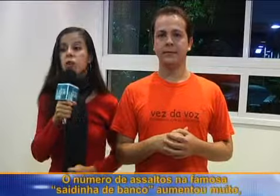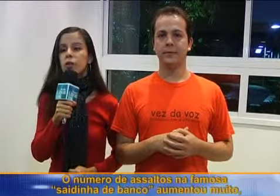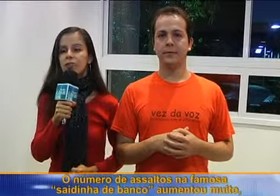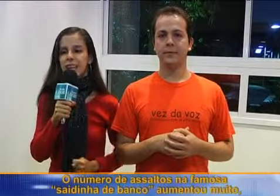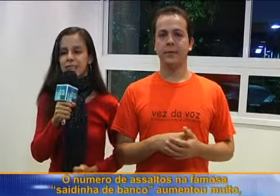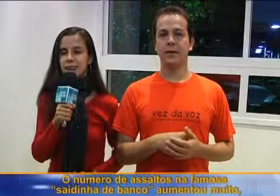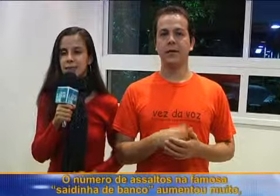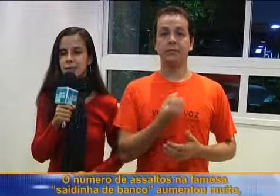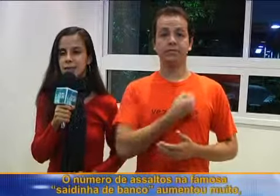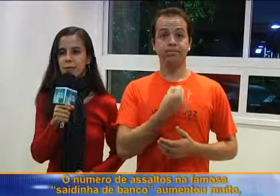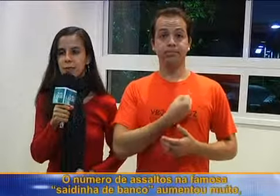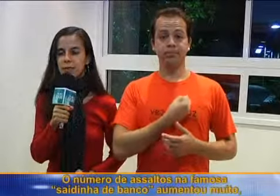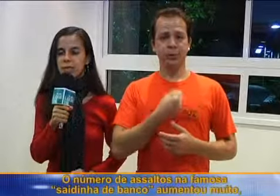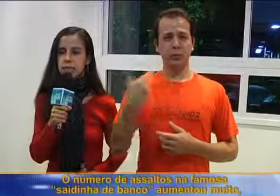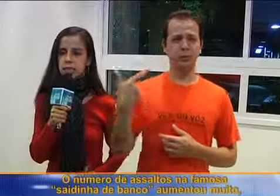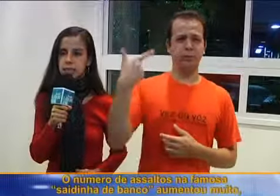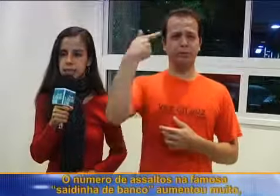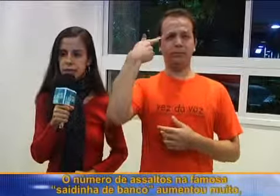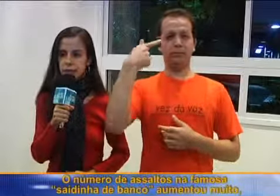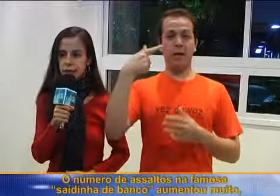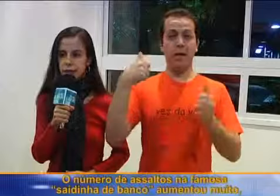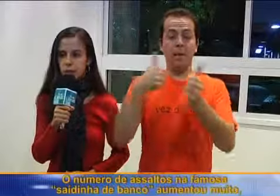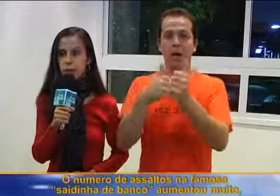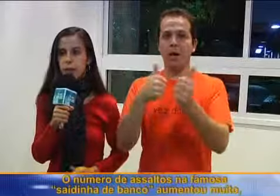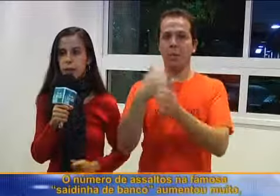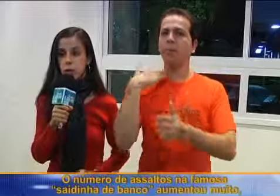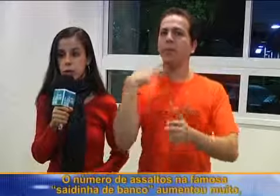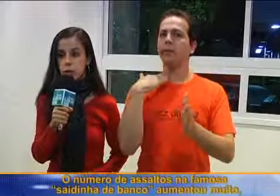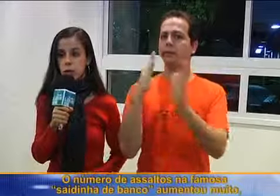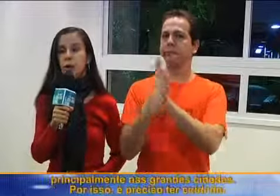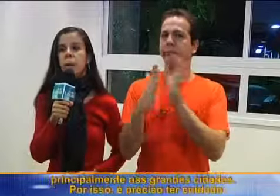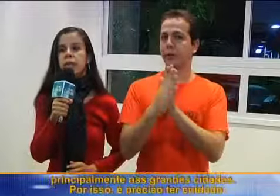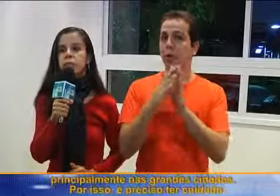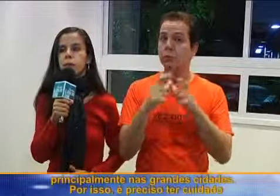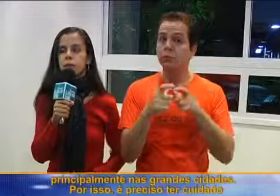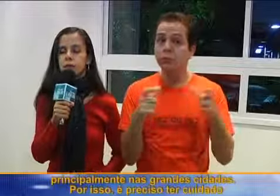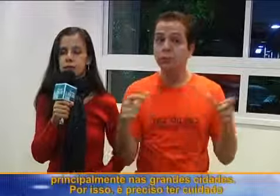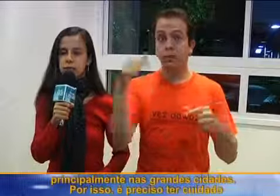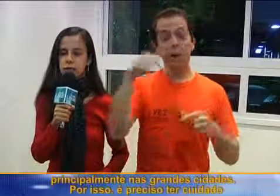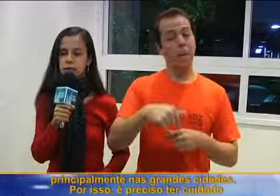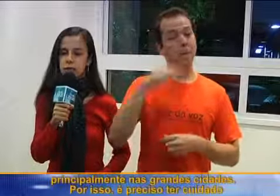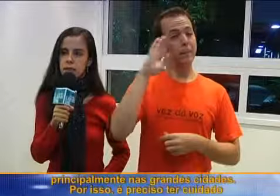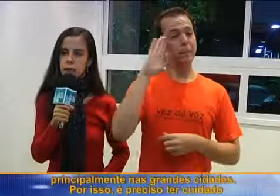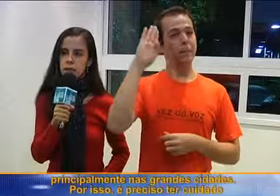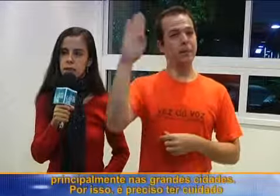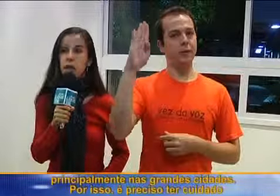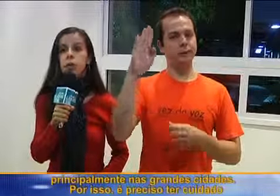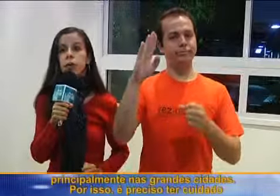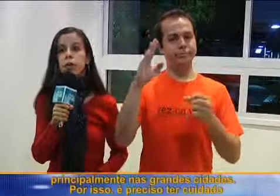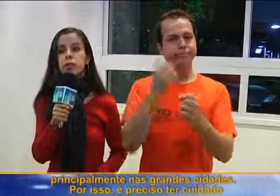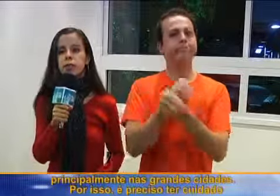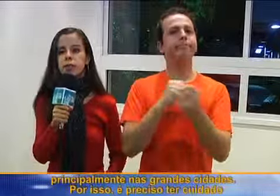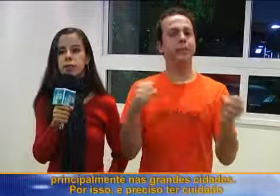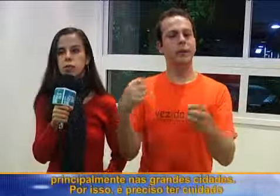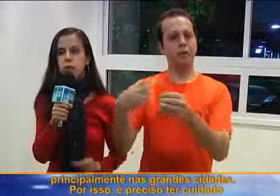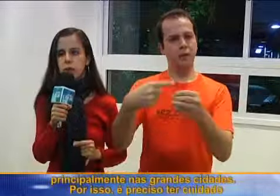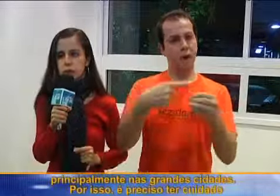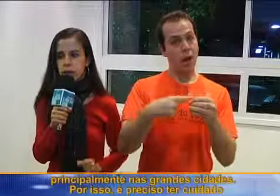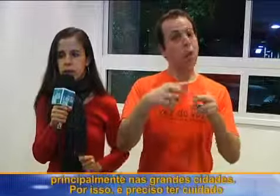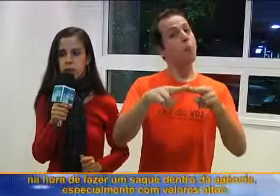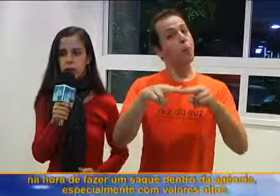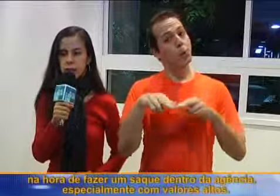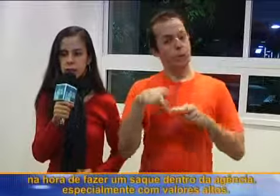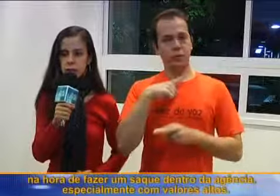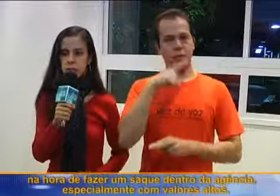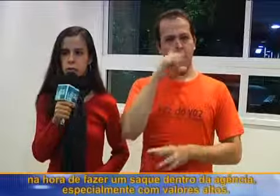O número de assaltos na famosa saidinha de banco aumentou muito, principalmente nas grandes cidades. Por isso, é preciso ter